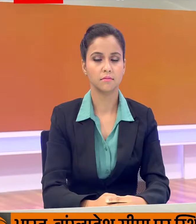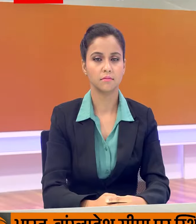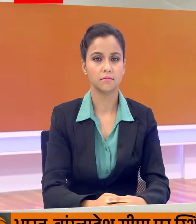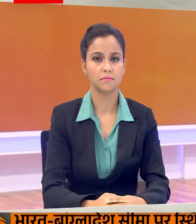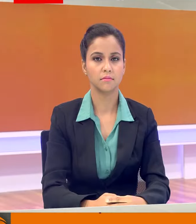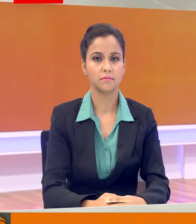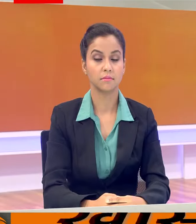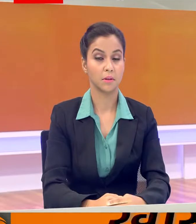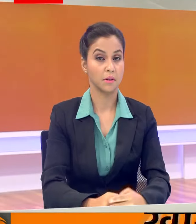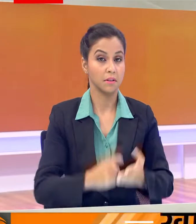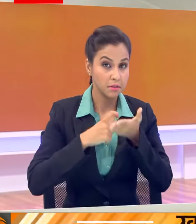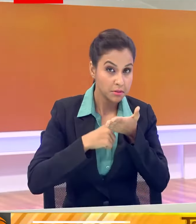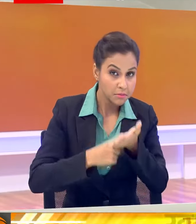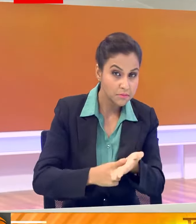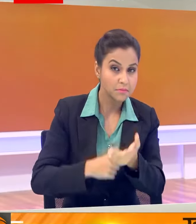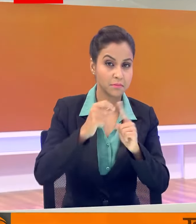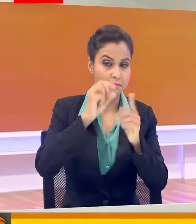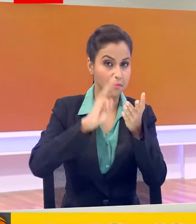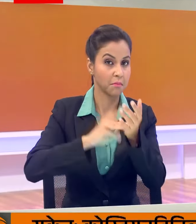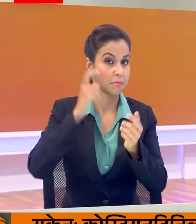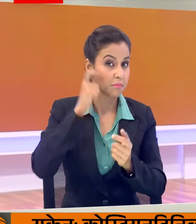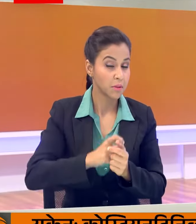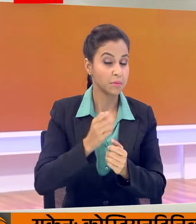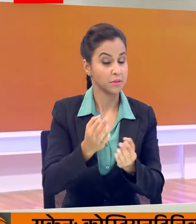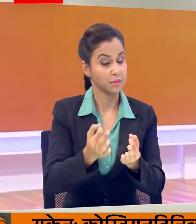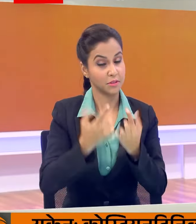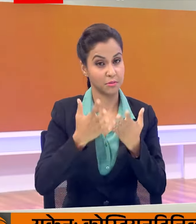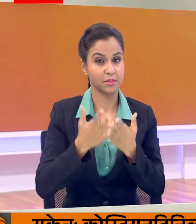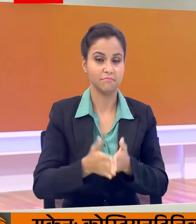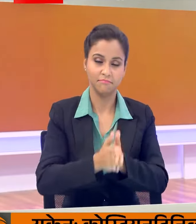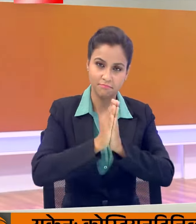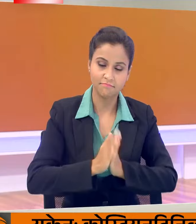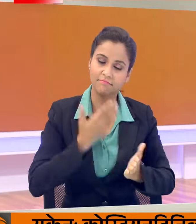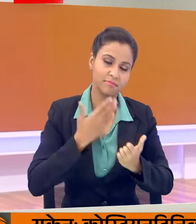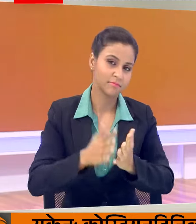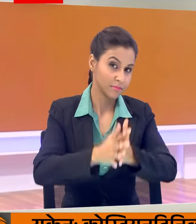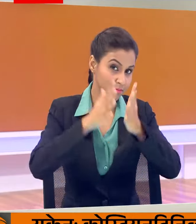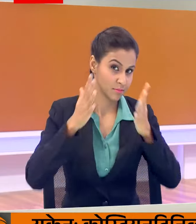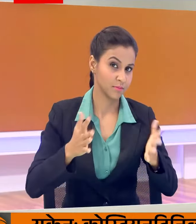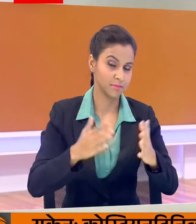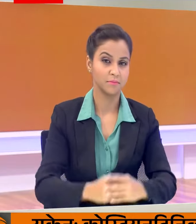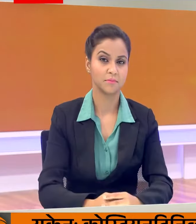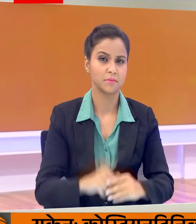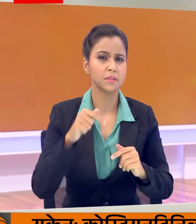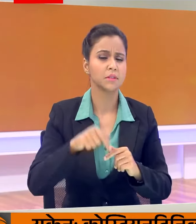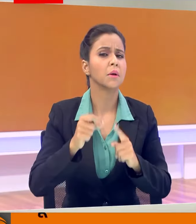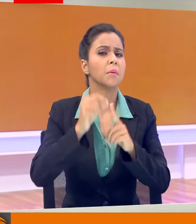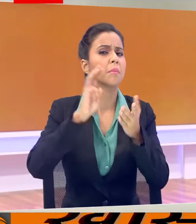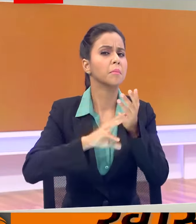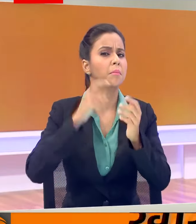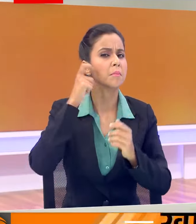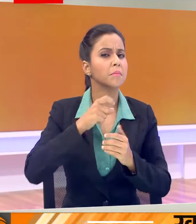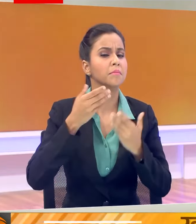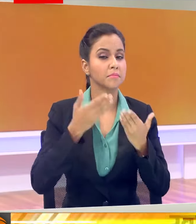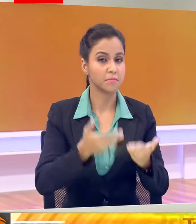आधर ने प्रदान मंतर जी को विशेश रूप से अभिनानन करना चाहता हो कि प्रदान मंतर जी का